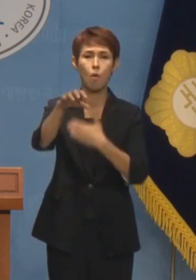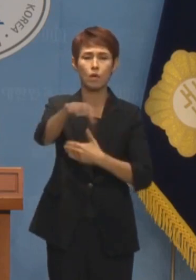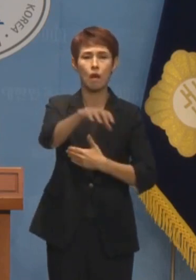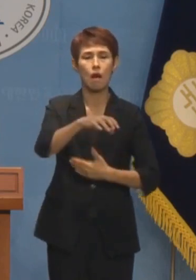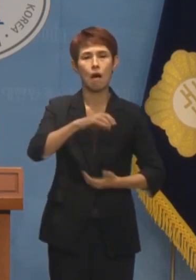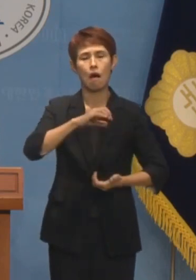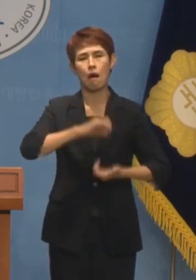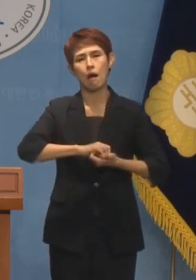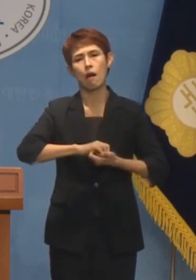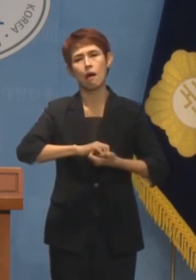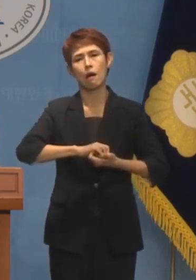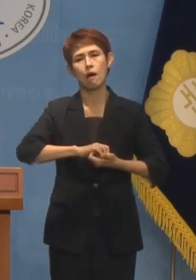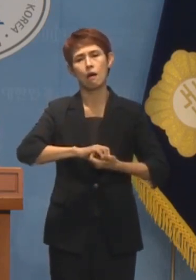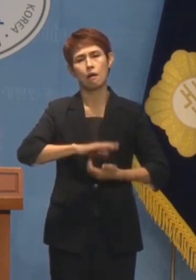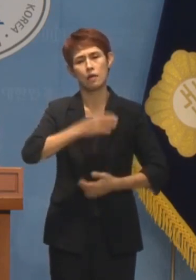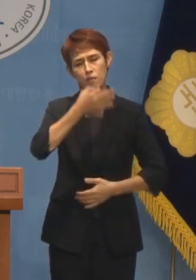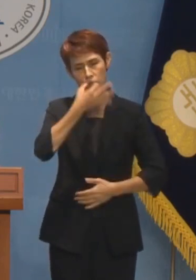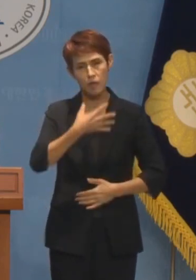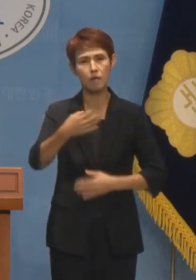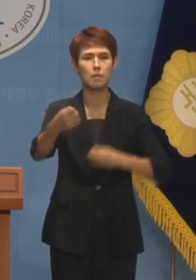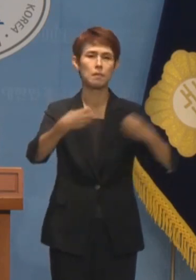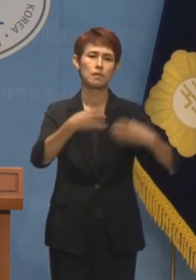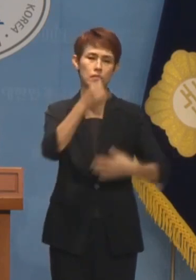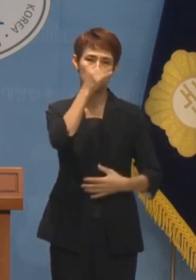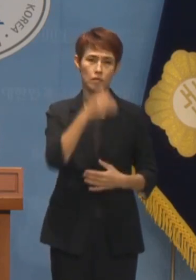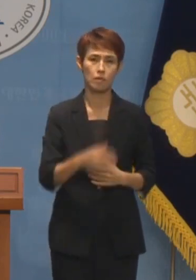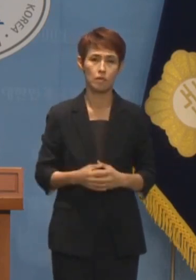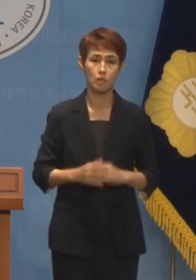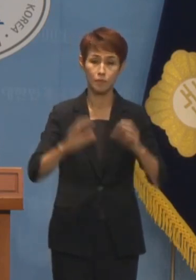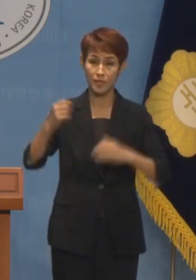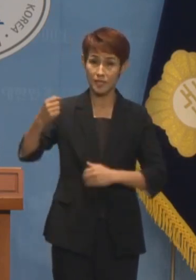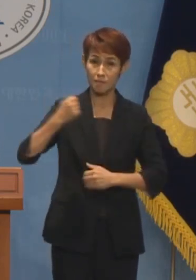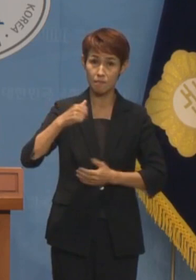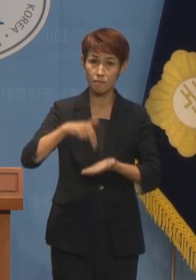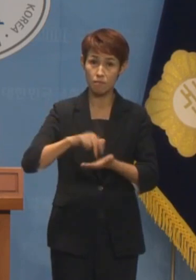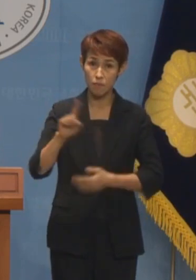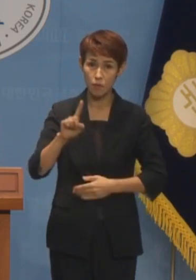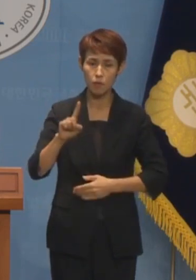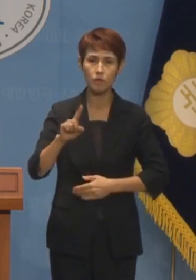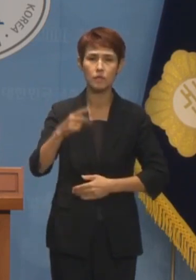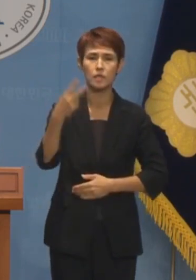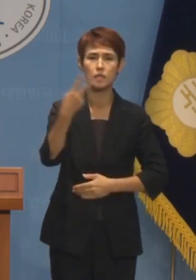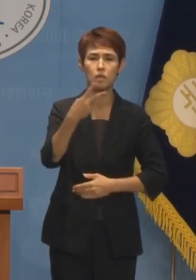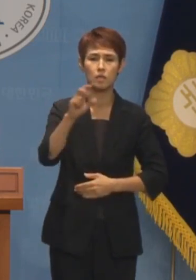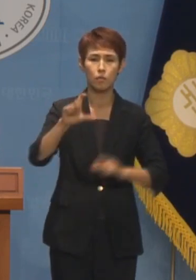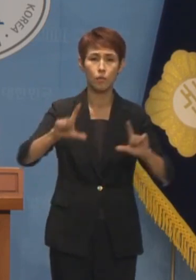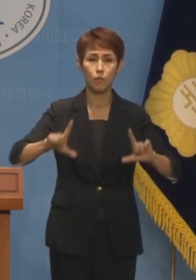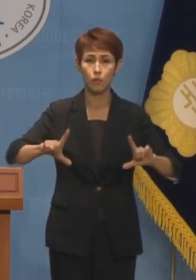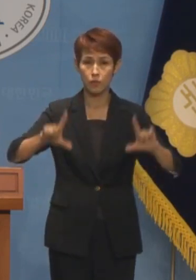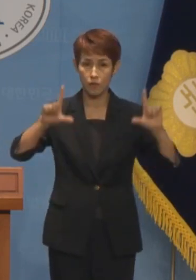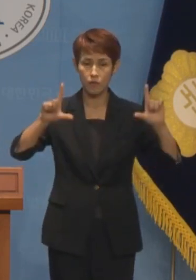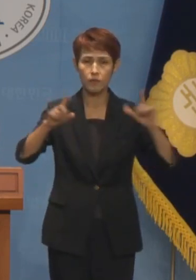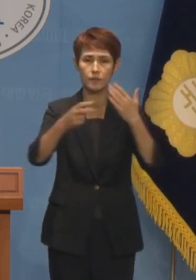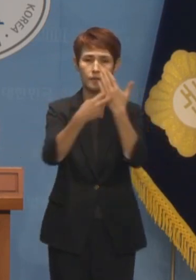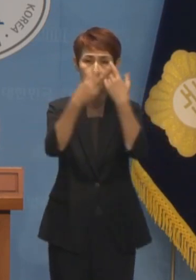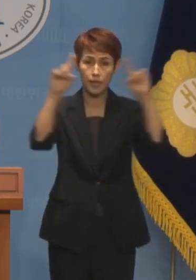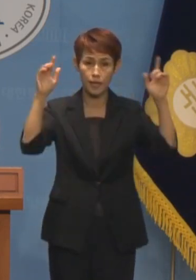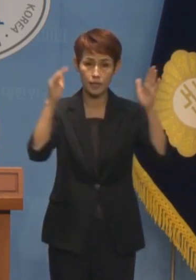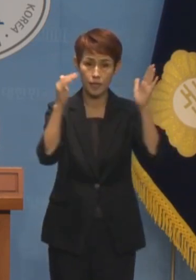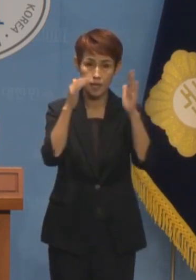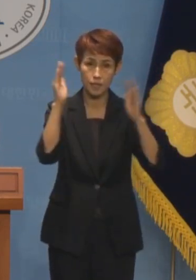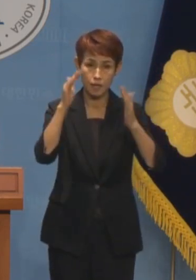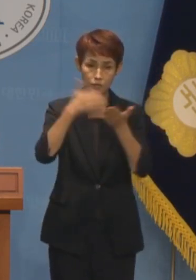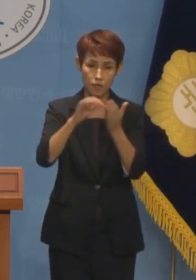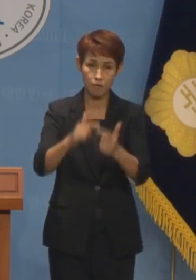말이 나오고 있습니다 이에 국민의힘은 이미 확정된 2025학년도 의대 정원 문제는